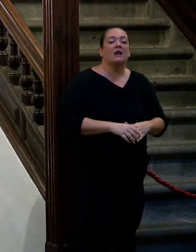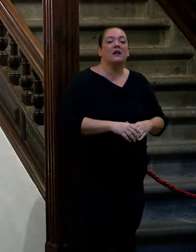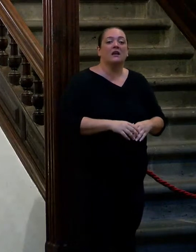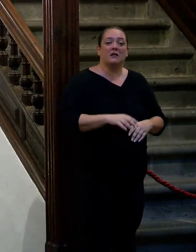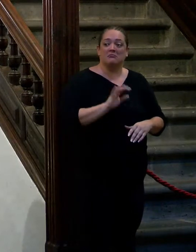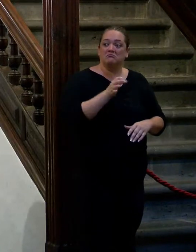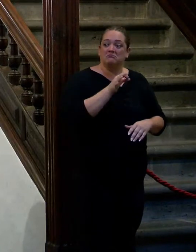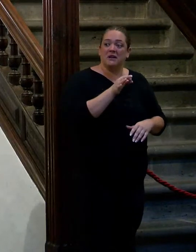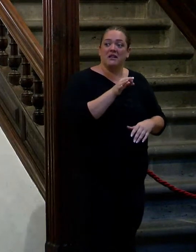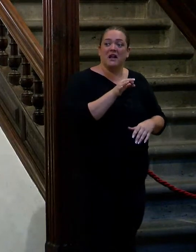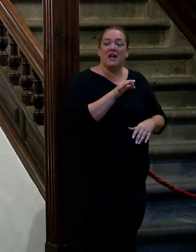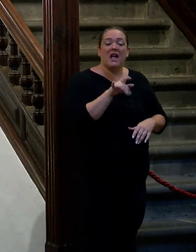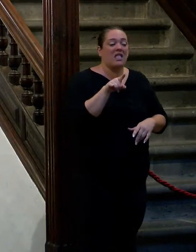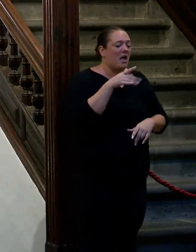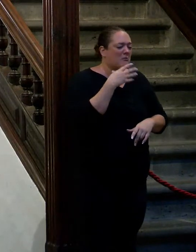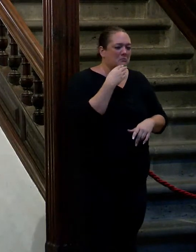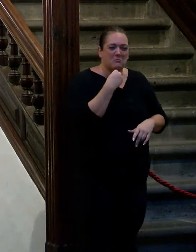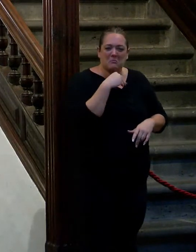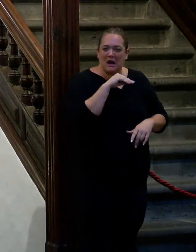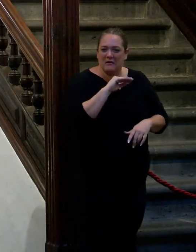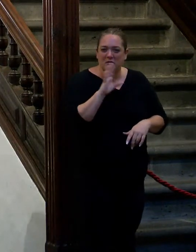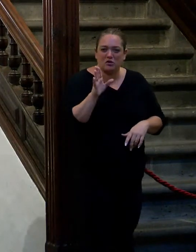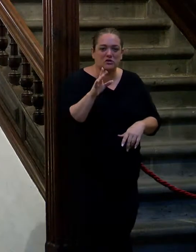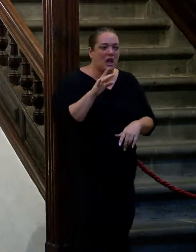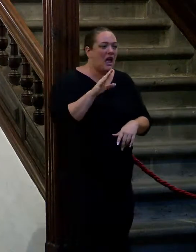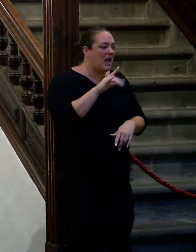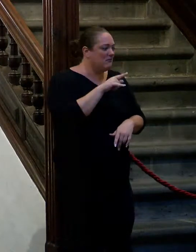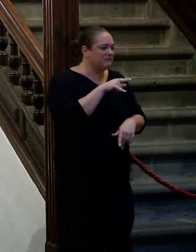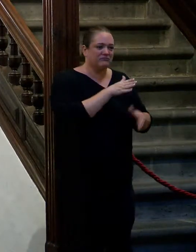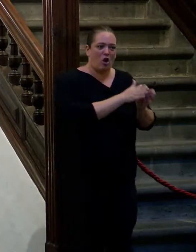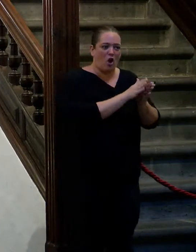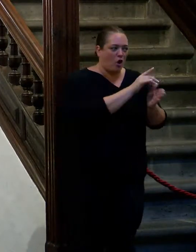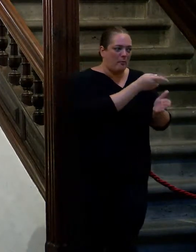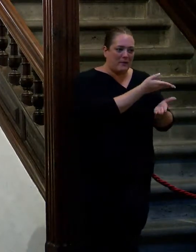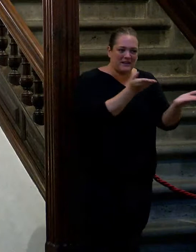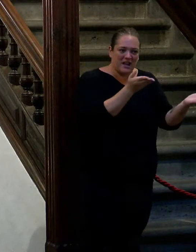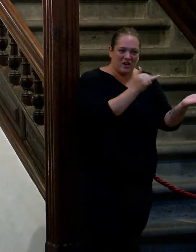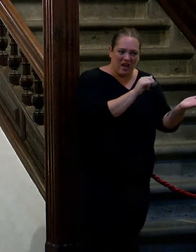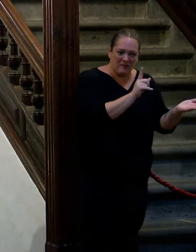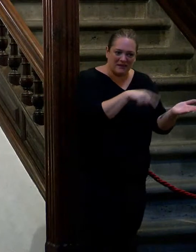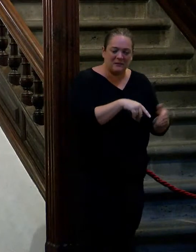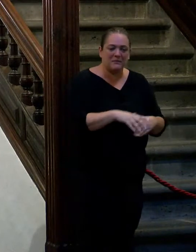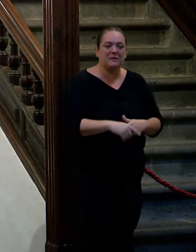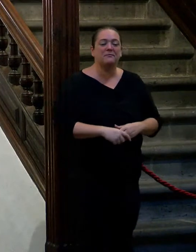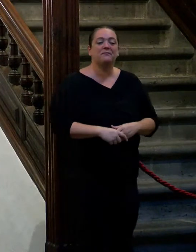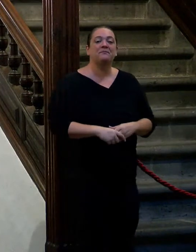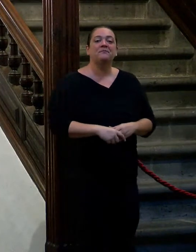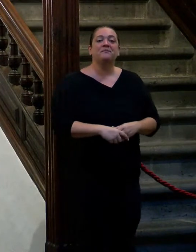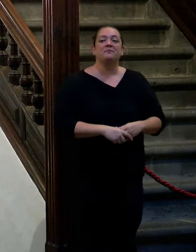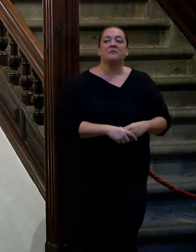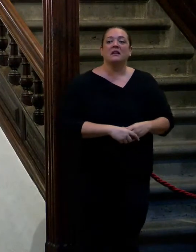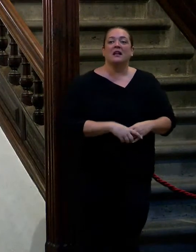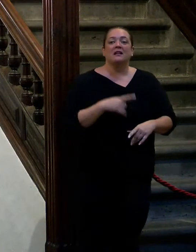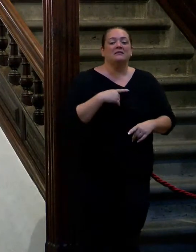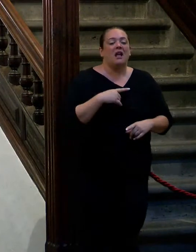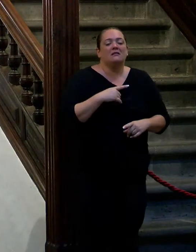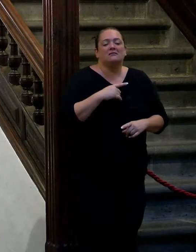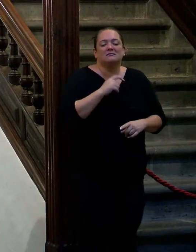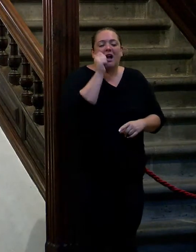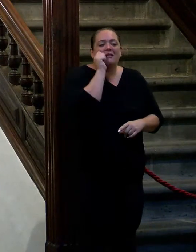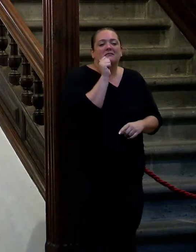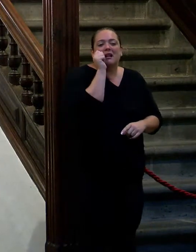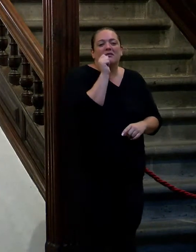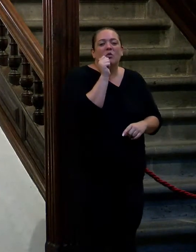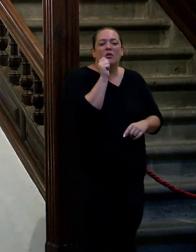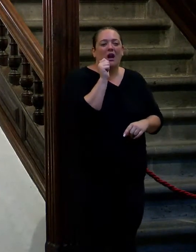¿verdad? bueno estaba Raquel estaba mucha gente allí con nosotros que una persona la ternura para la ternura